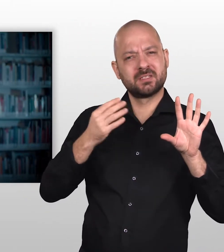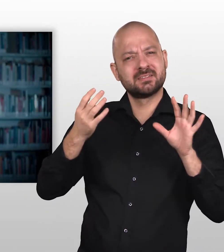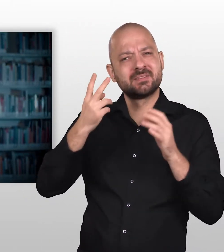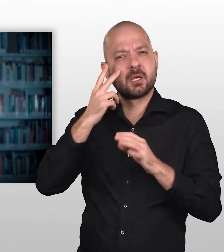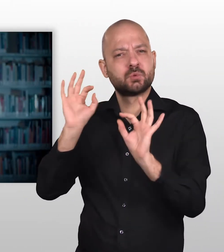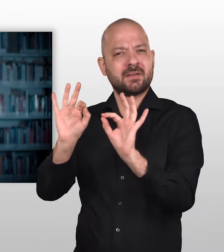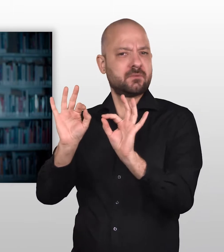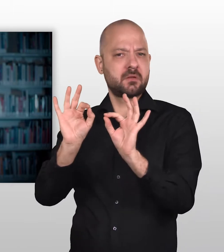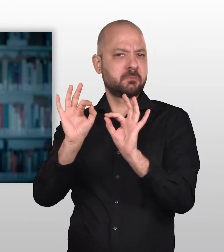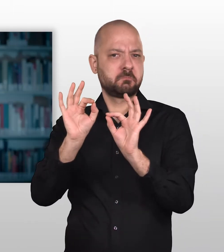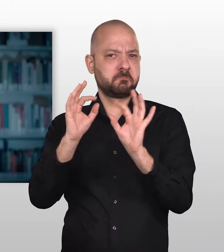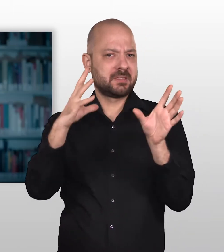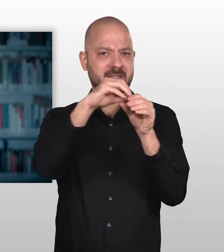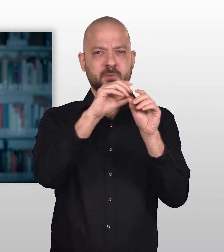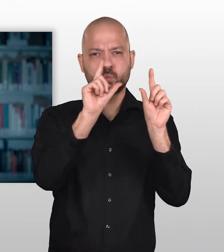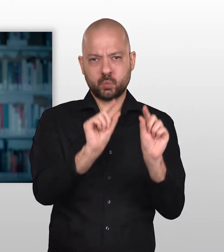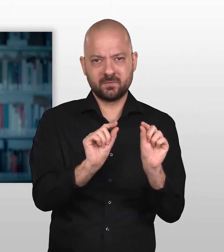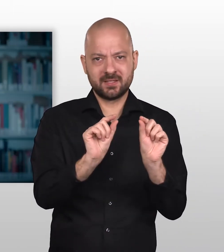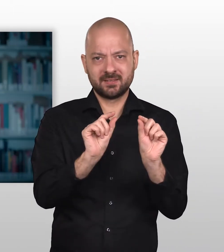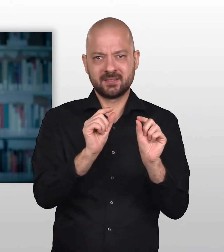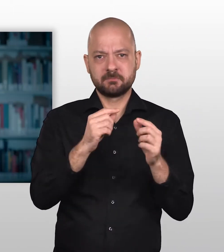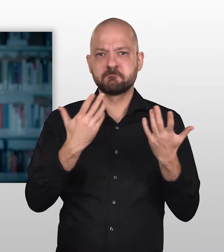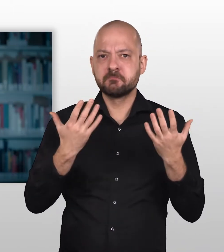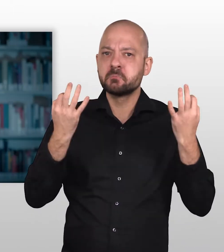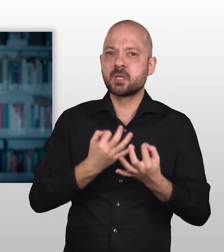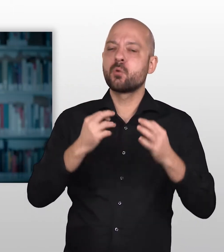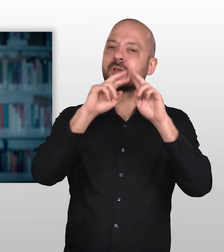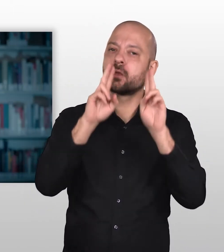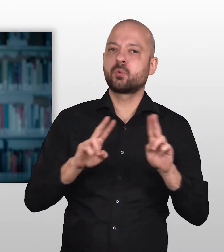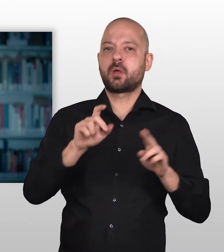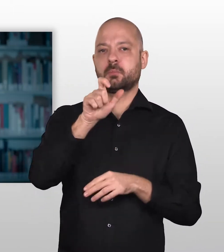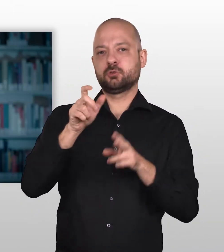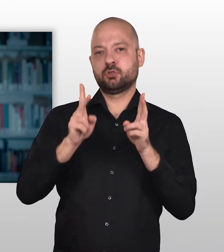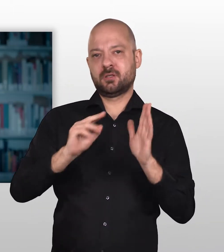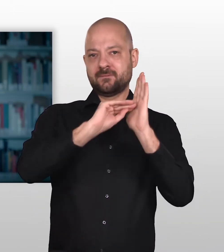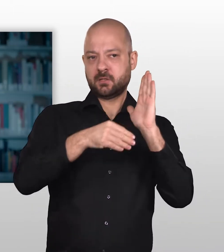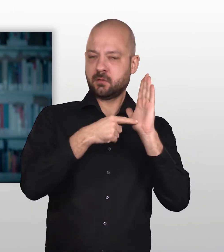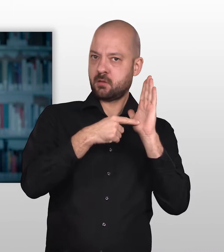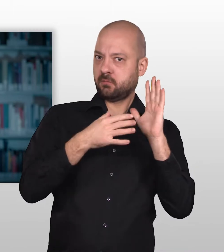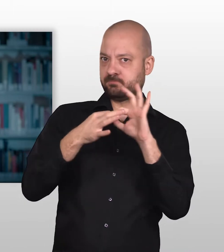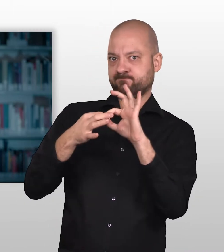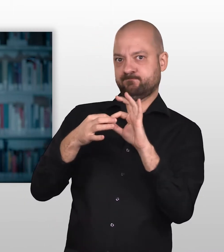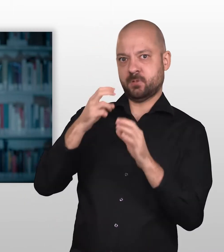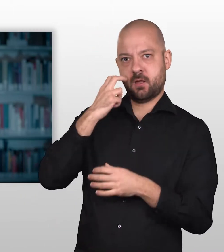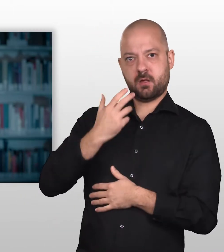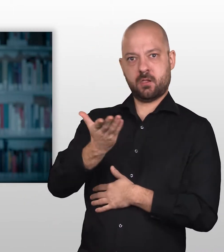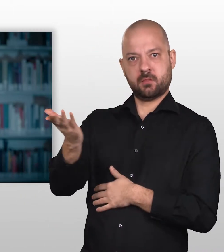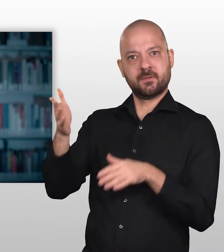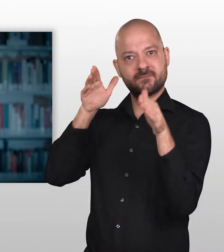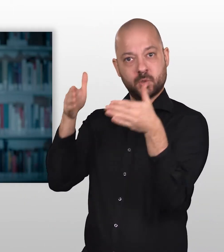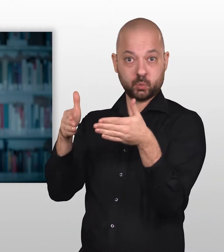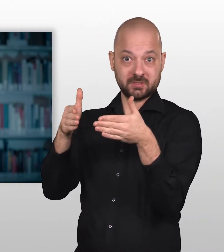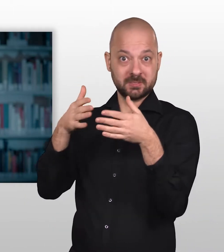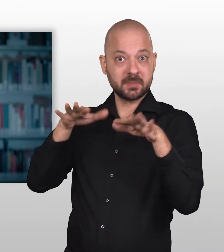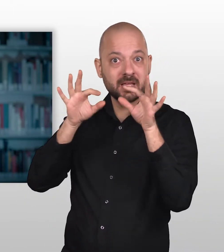älterer Menschen zu wenig. Deshalb braucht es einen internationalen Menschenrechtsvertrag, der die Menschenrechte älterer konkretisiert